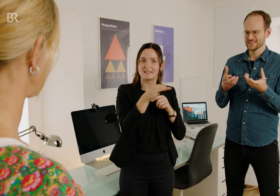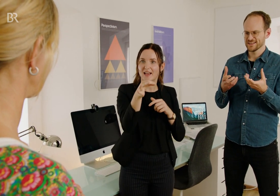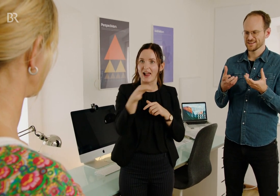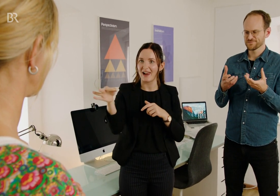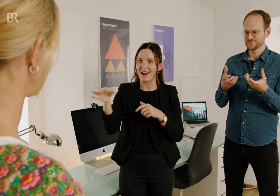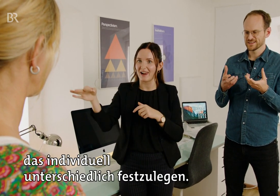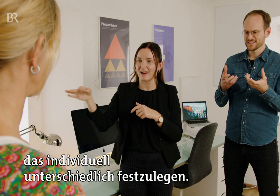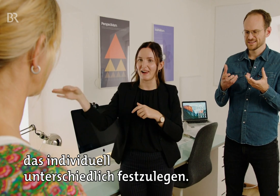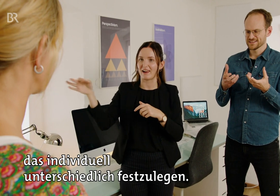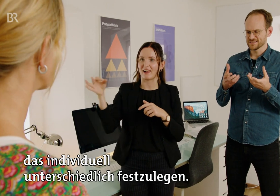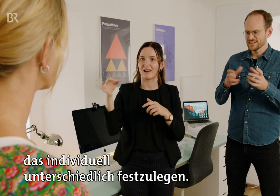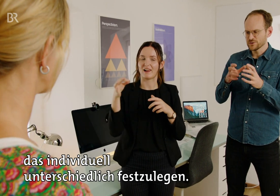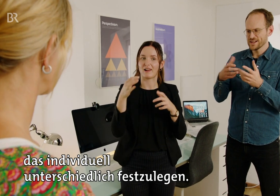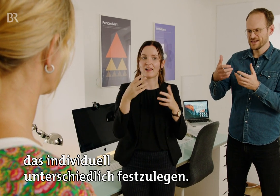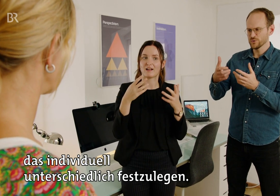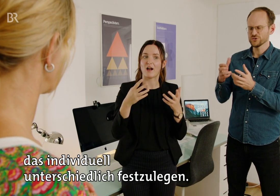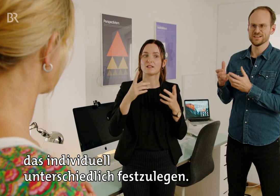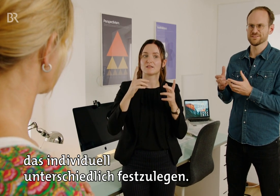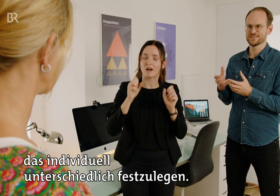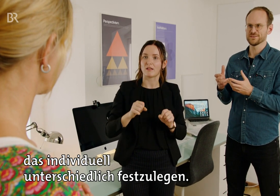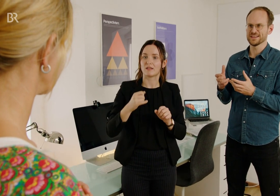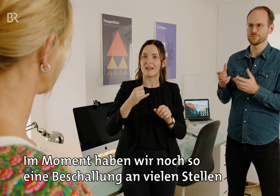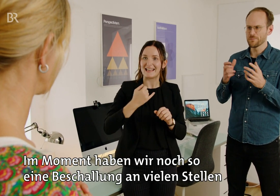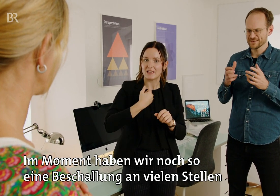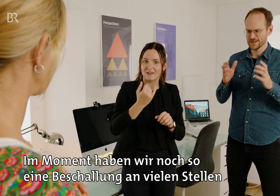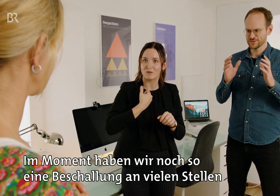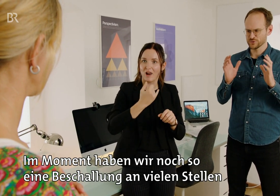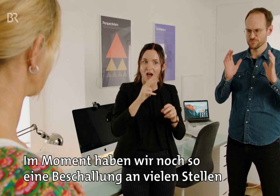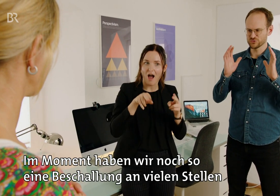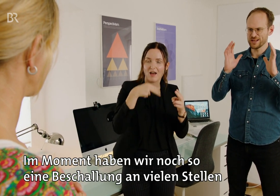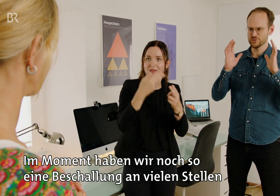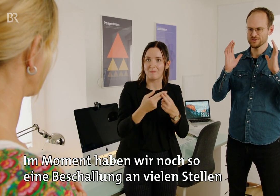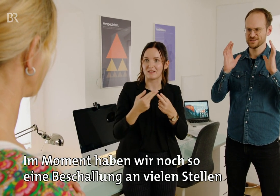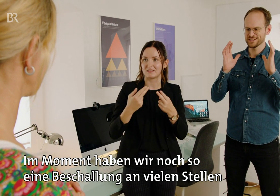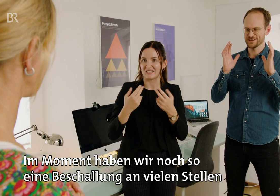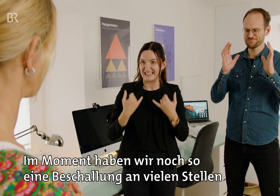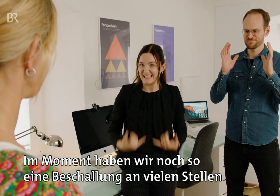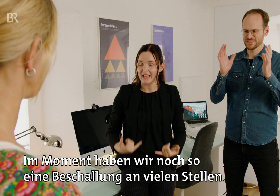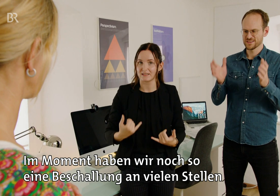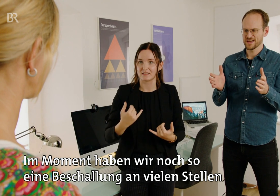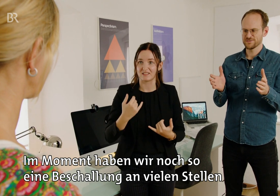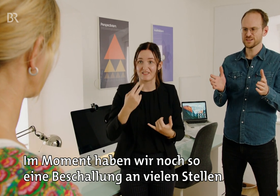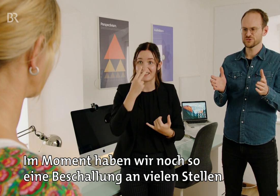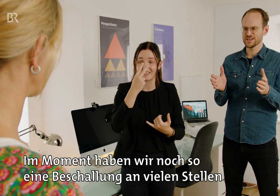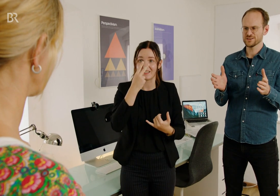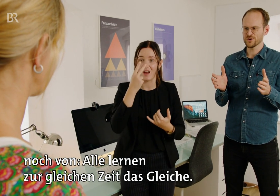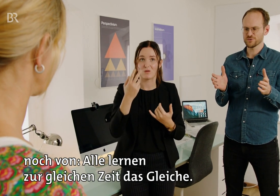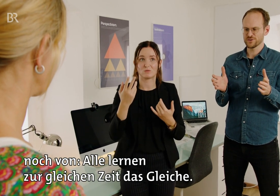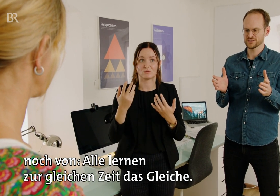das individuell unterschiedlich festzulegen. Im Moment haben wir so eine Beschallung an vielen Stellen noch von,